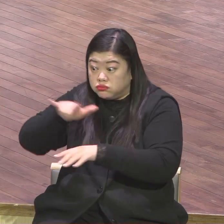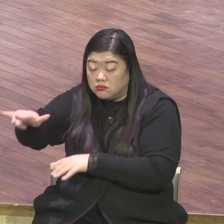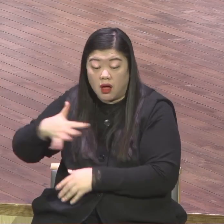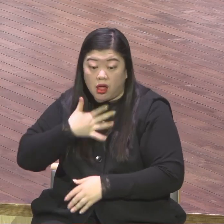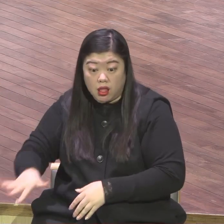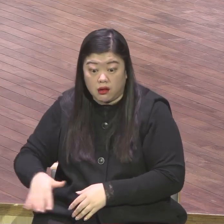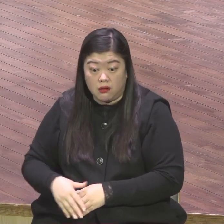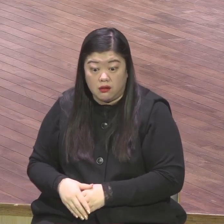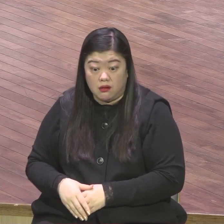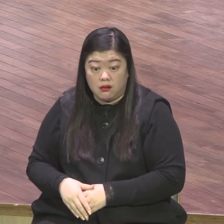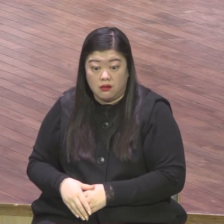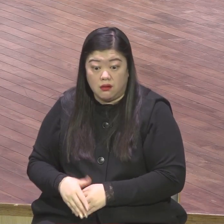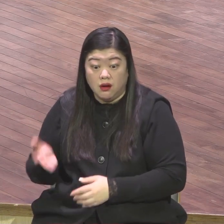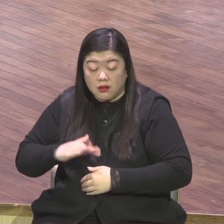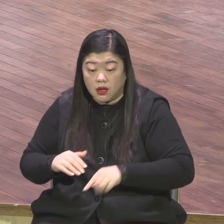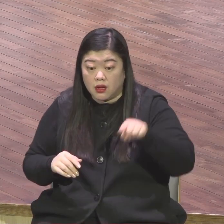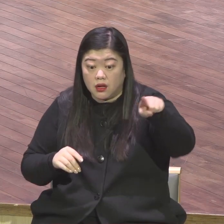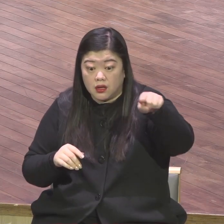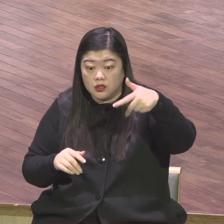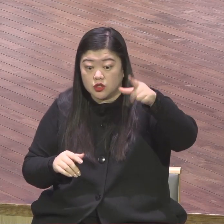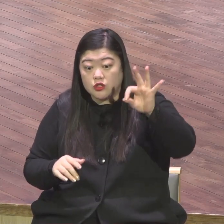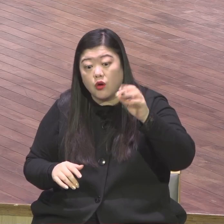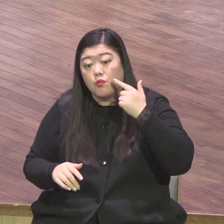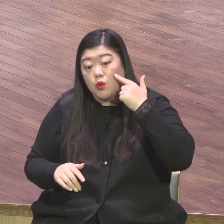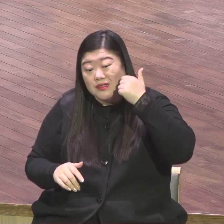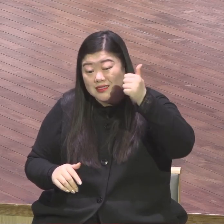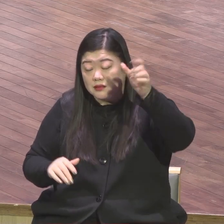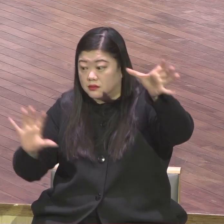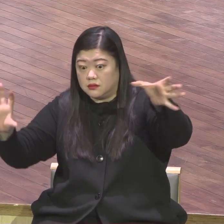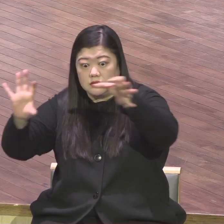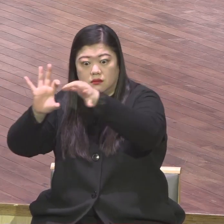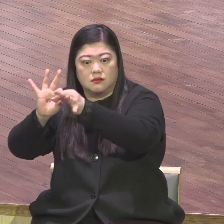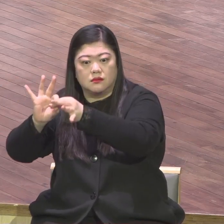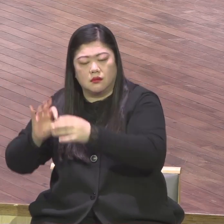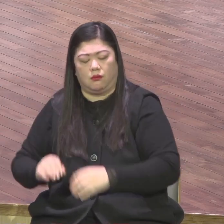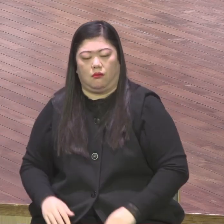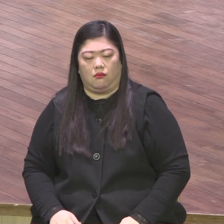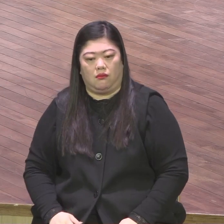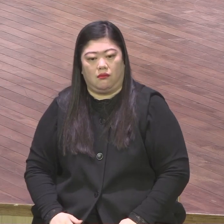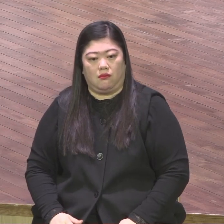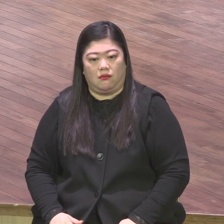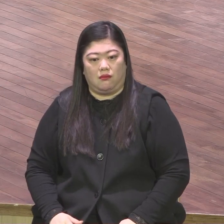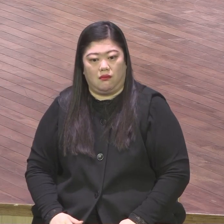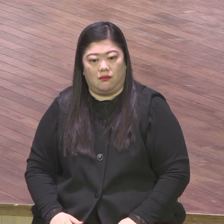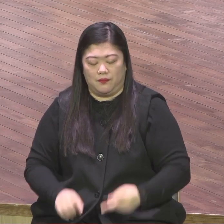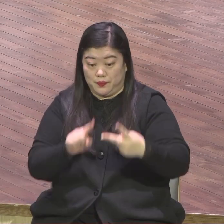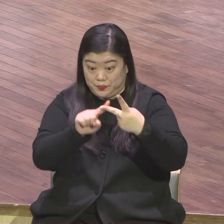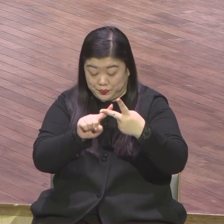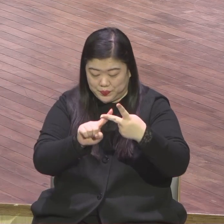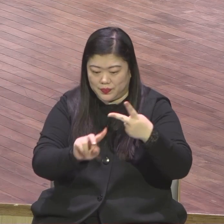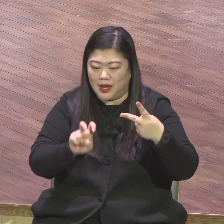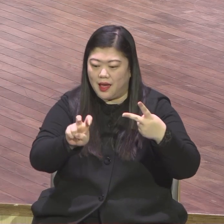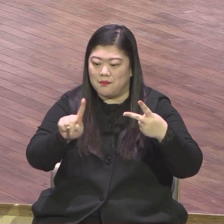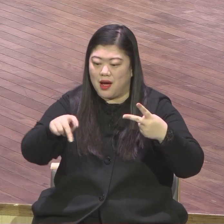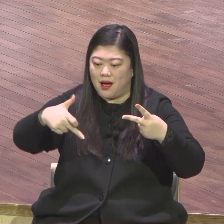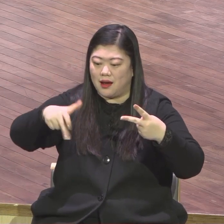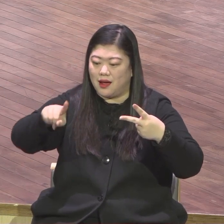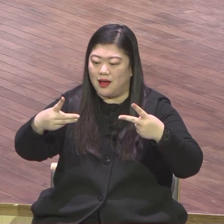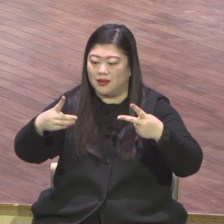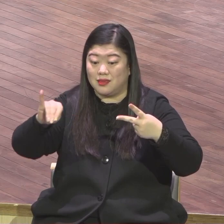그런데 우리가 지금 처음 들어갑니다 필리핀 마카틴은 NGO 인월드와 연계해가지고 LTS RTS VTS